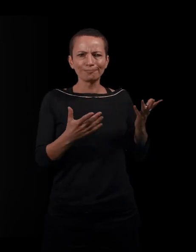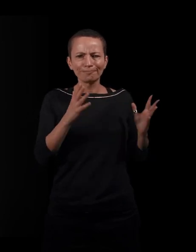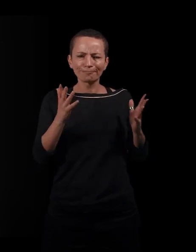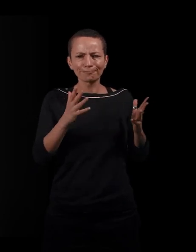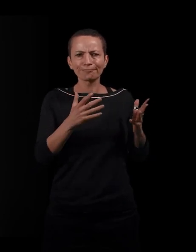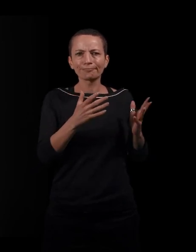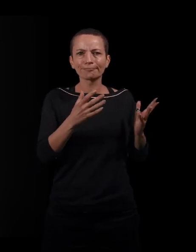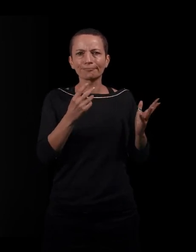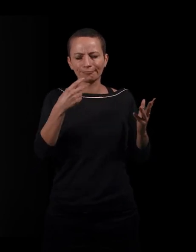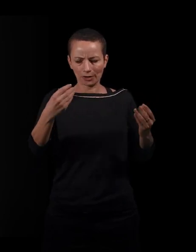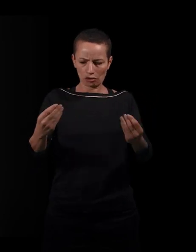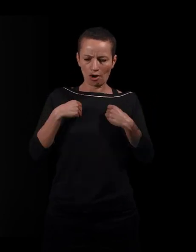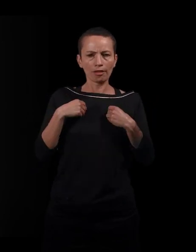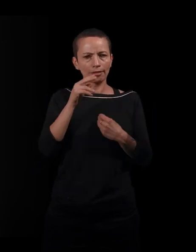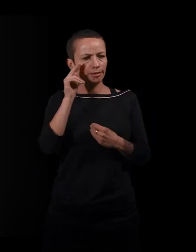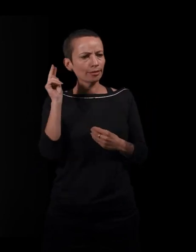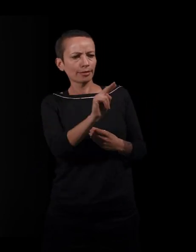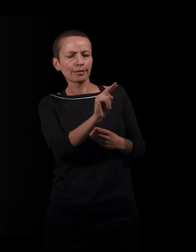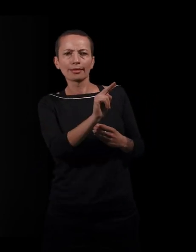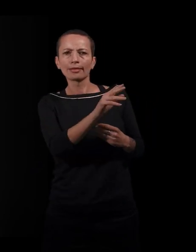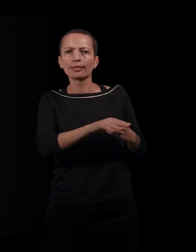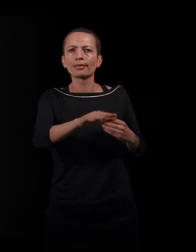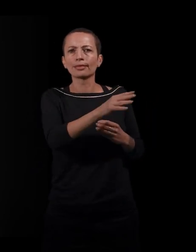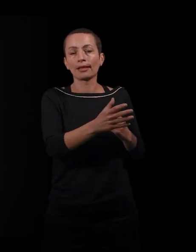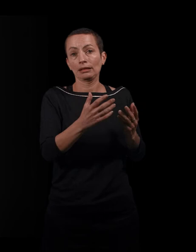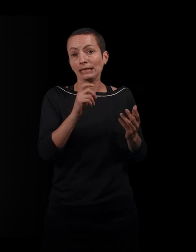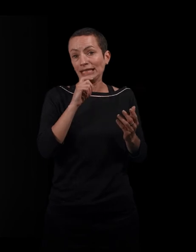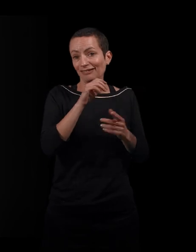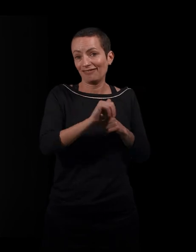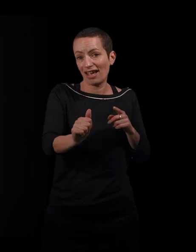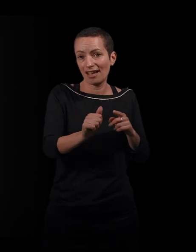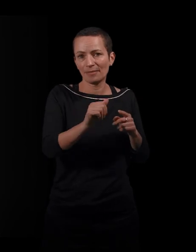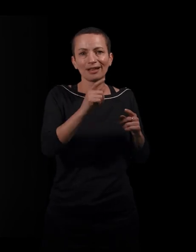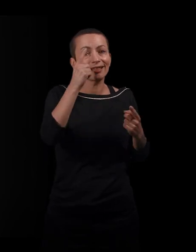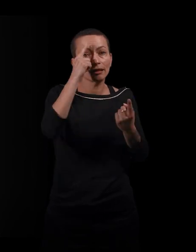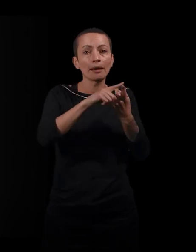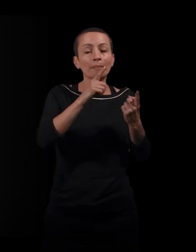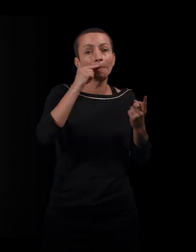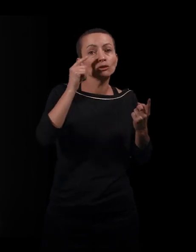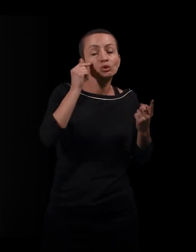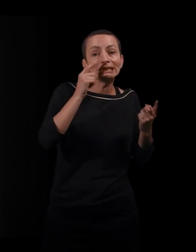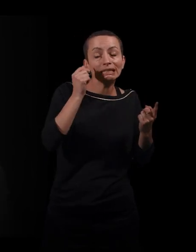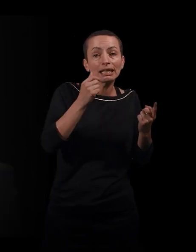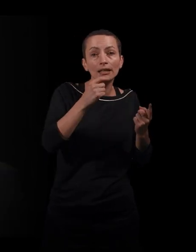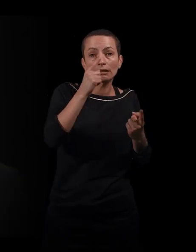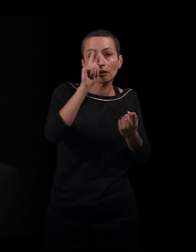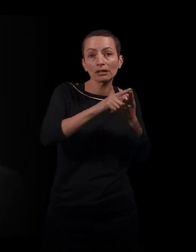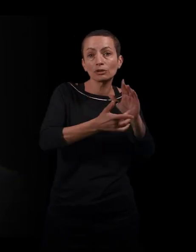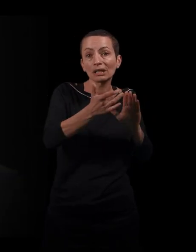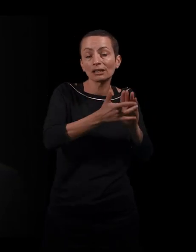de retravailler, ce que je n pas fait dans le livre, la question des masculinités en migration. Parce que, bien entendu, les femmes ont un corps, mais les